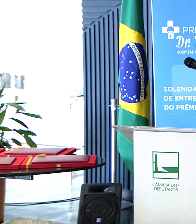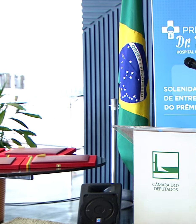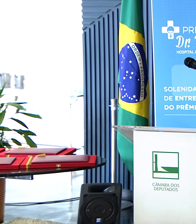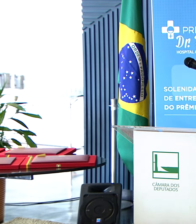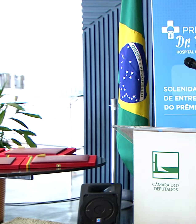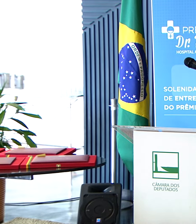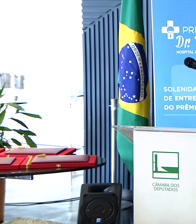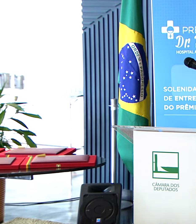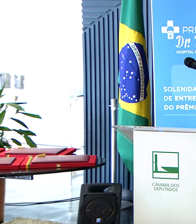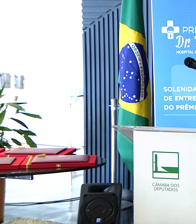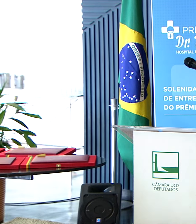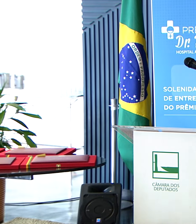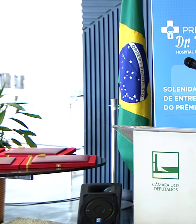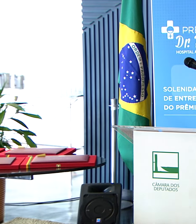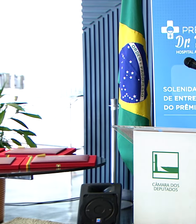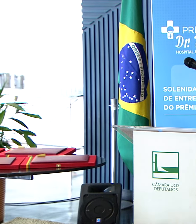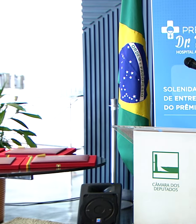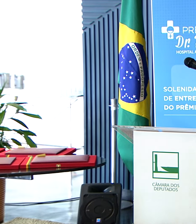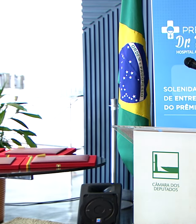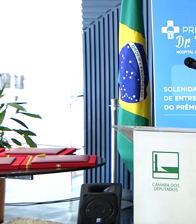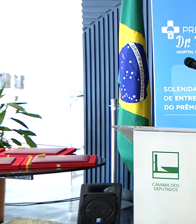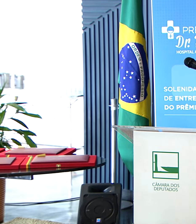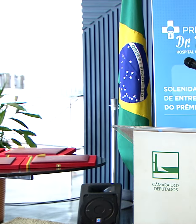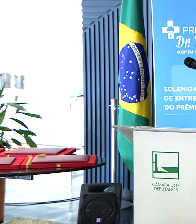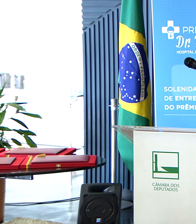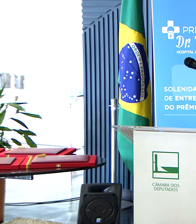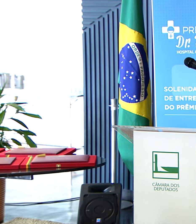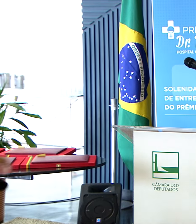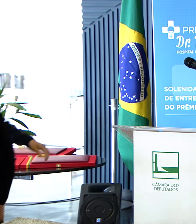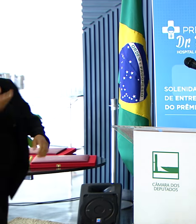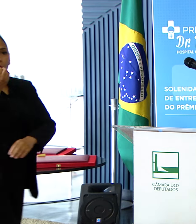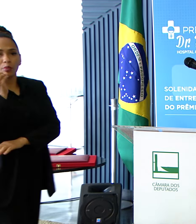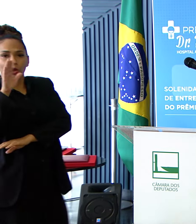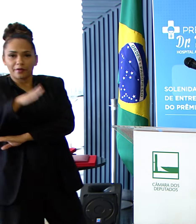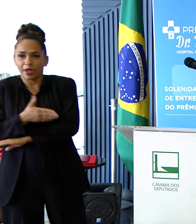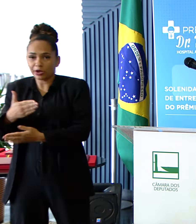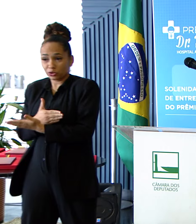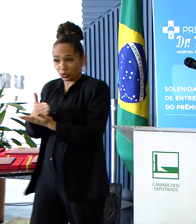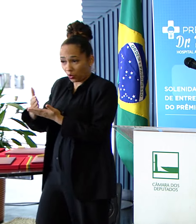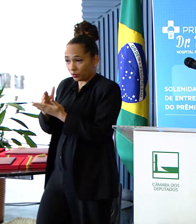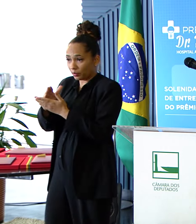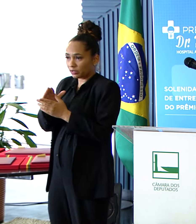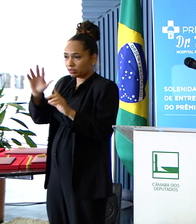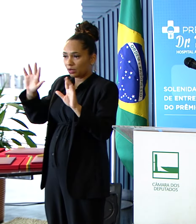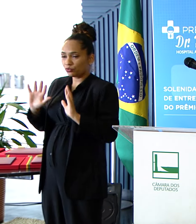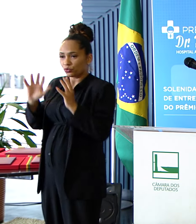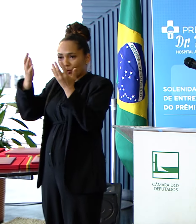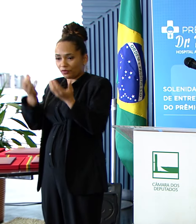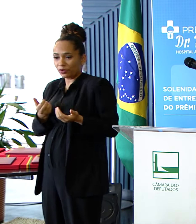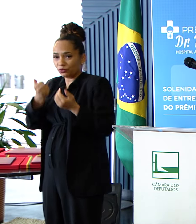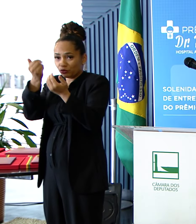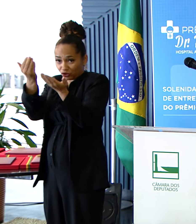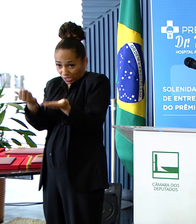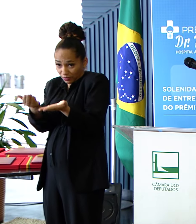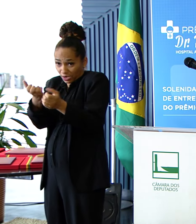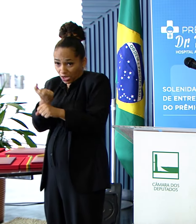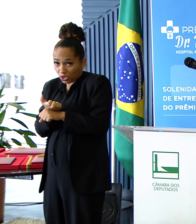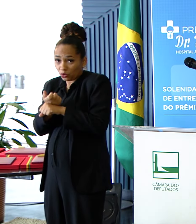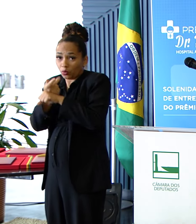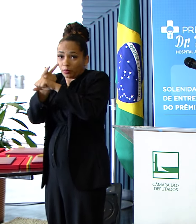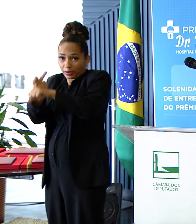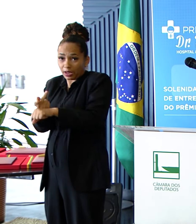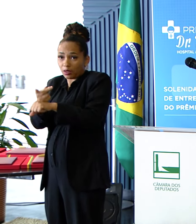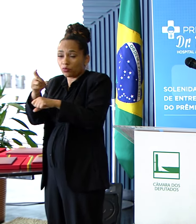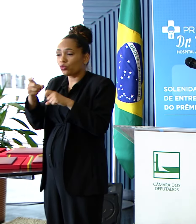Senhoras e senhores, autoridades presentes, boa tarde. Iniciamos a solenidade de entrega do prêmio Dr. Pinotti,